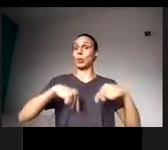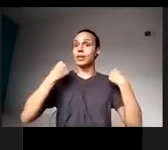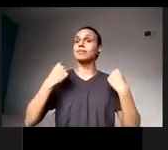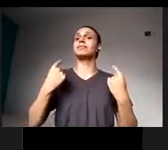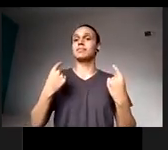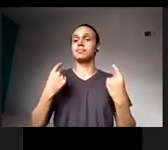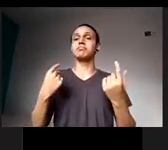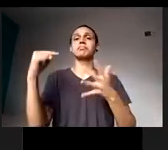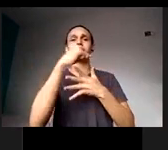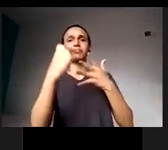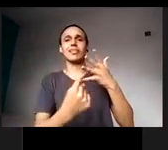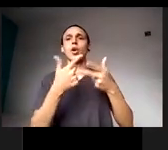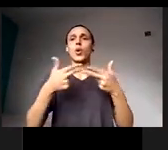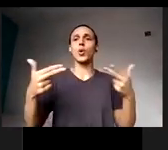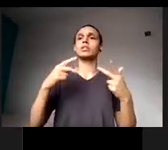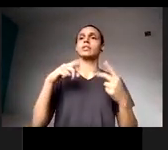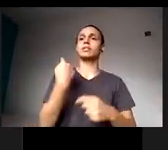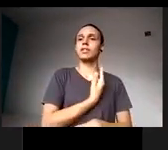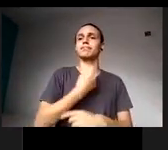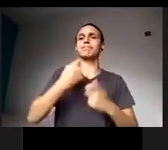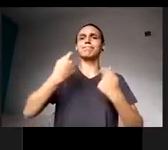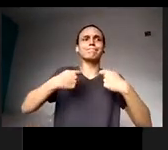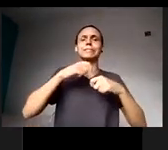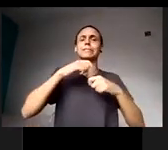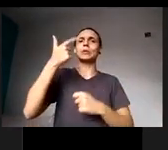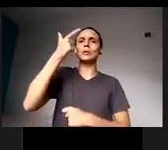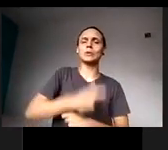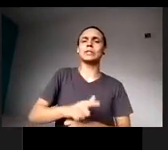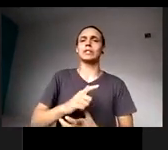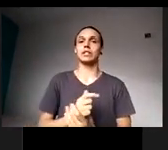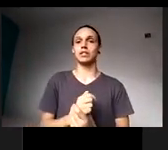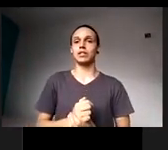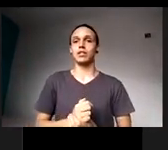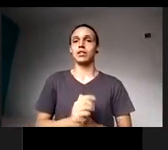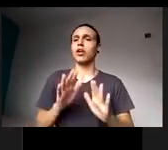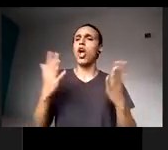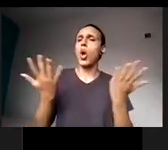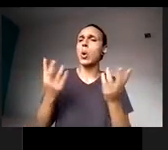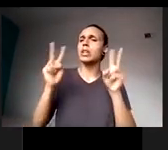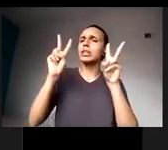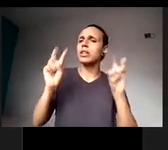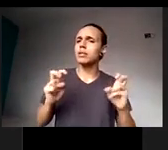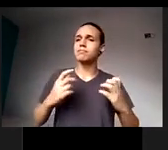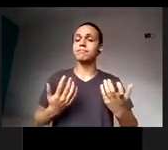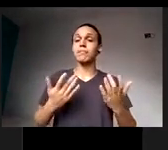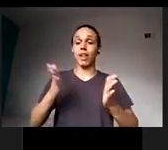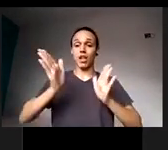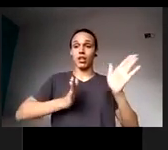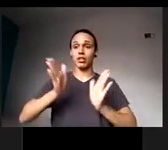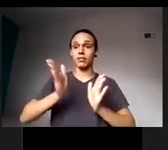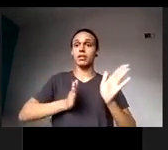agendas em que nós temos que avançar, né, bastante, né, e esse tema de hoje, o tema da acessibilidade